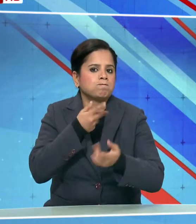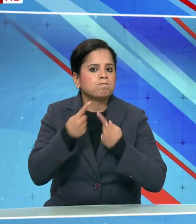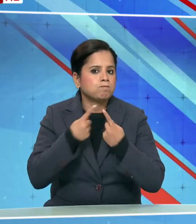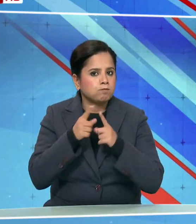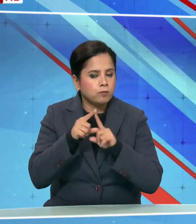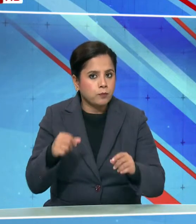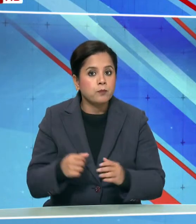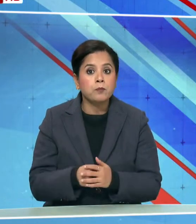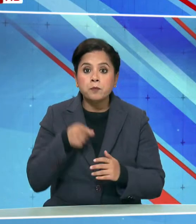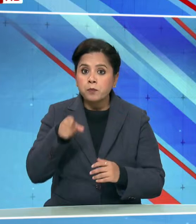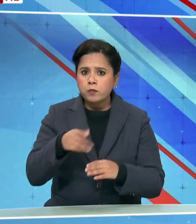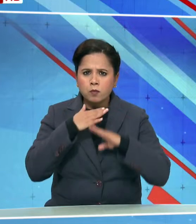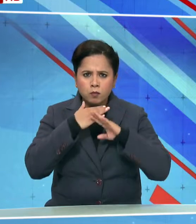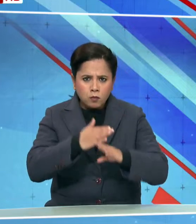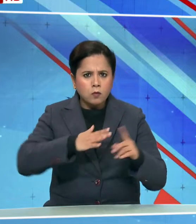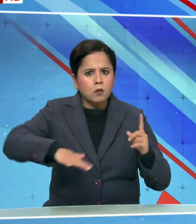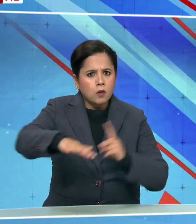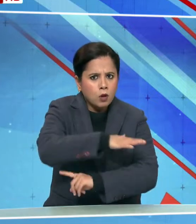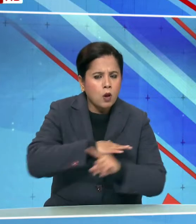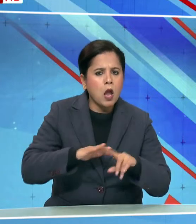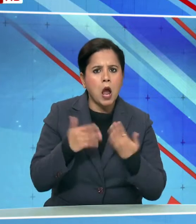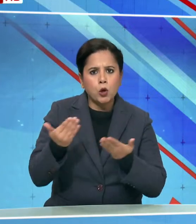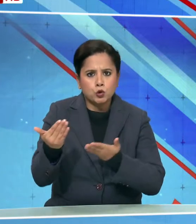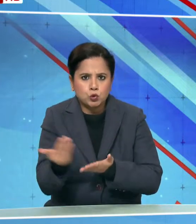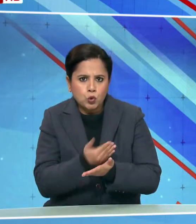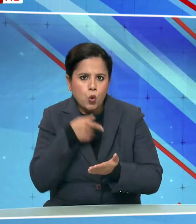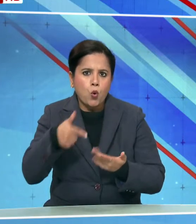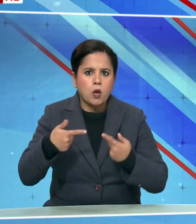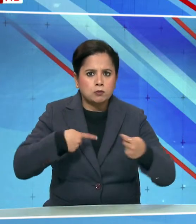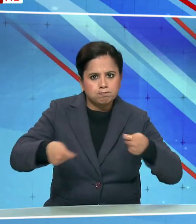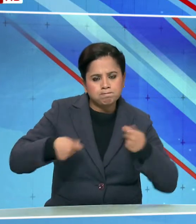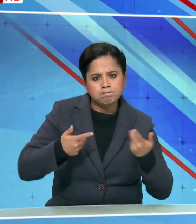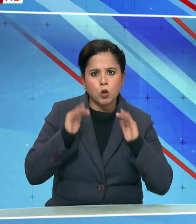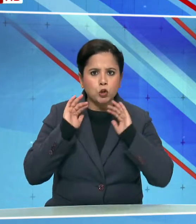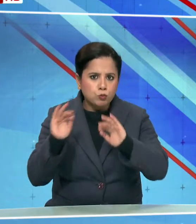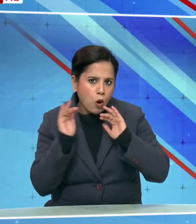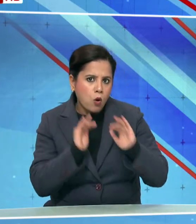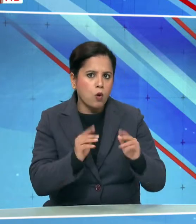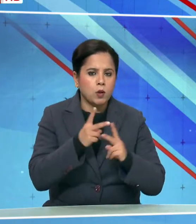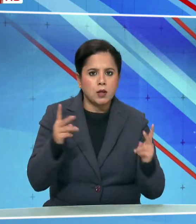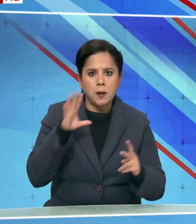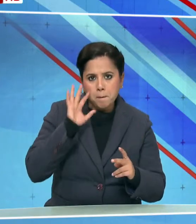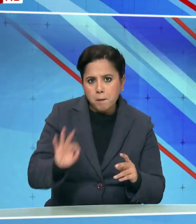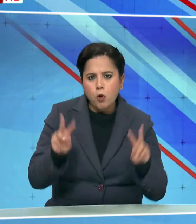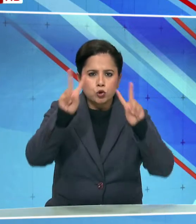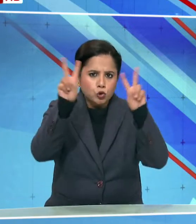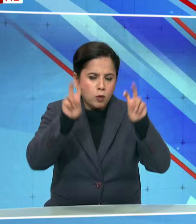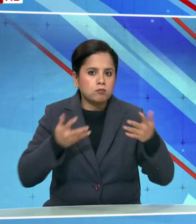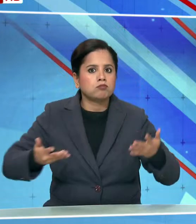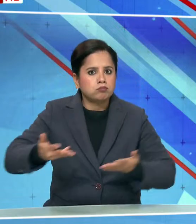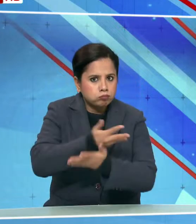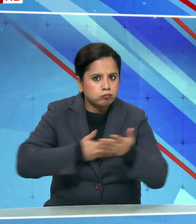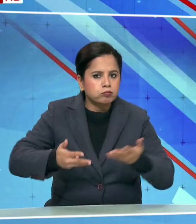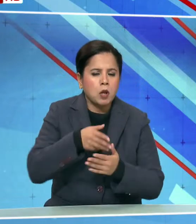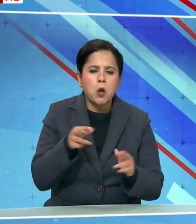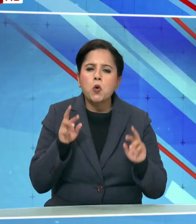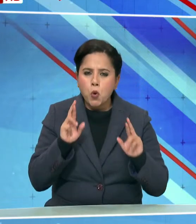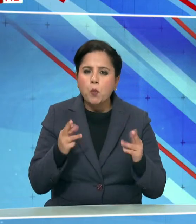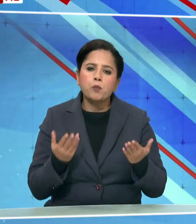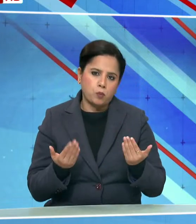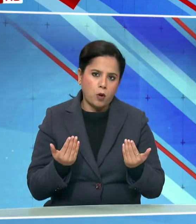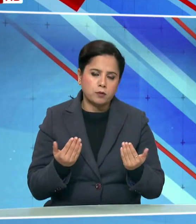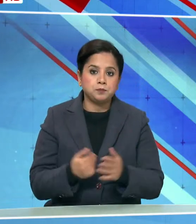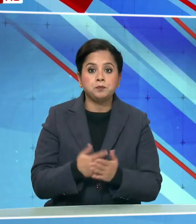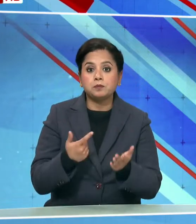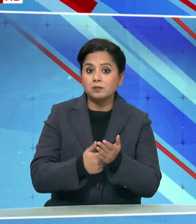उनसे रक्षा सुरक्षा और और योगिक सहयोग के व्यापक मुद्दों पर चर्चा होने की उम्मीद है